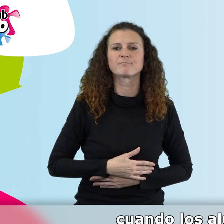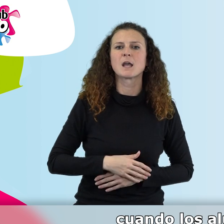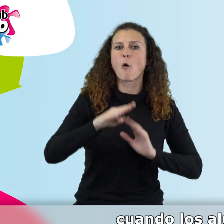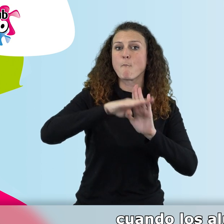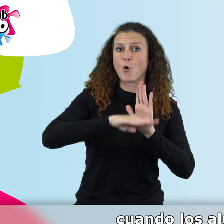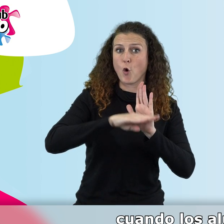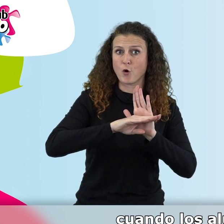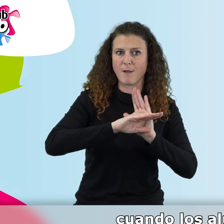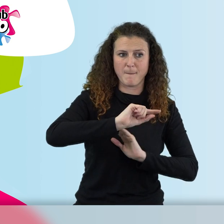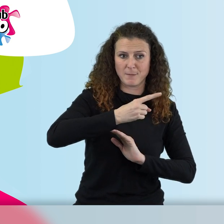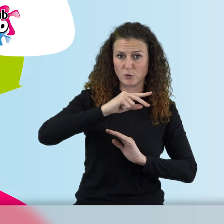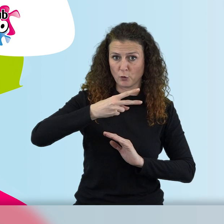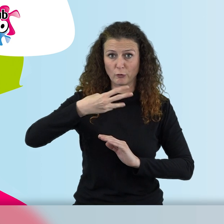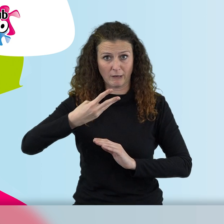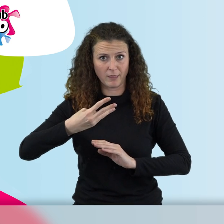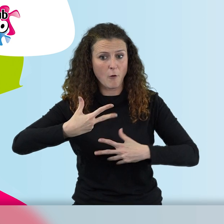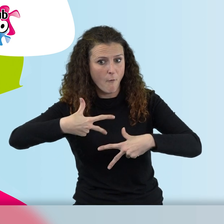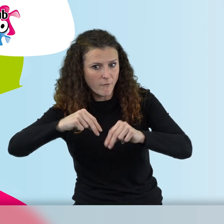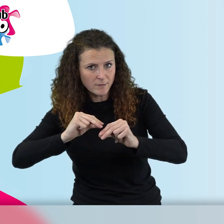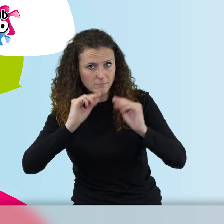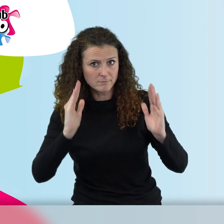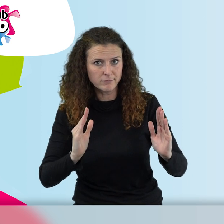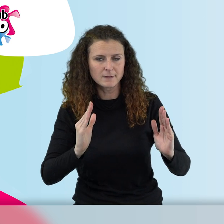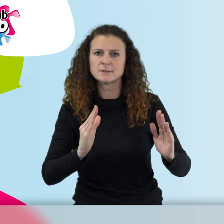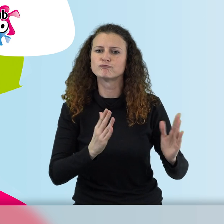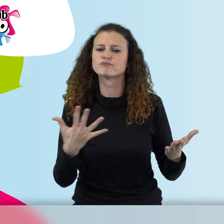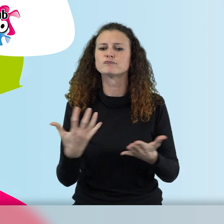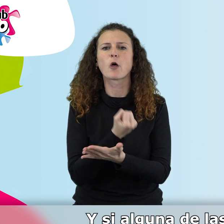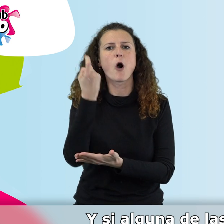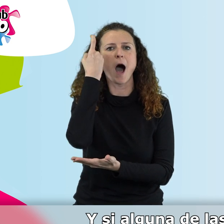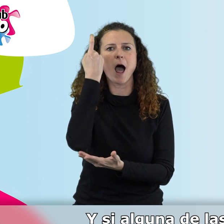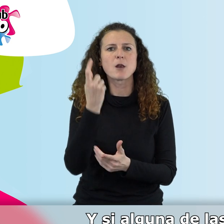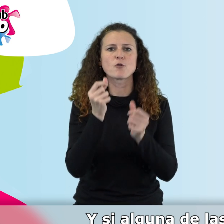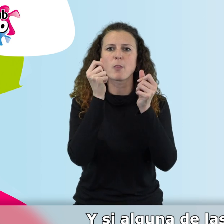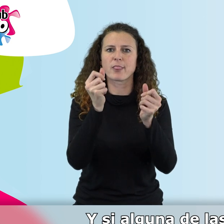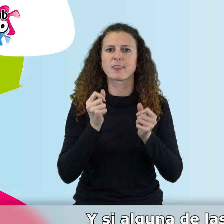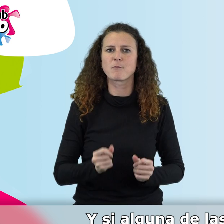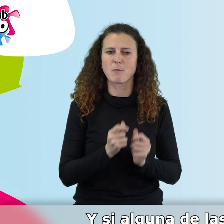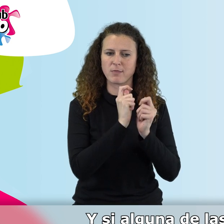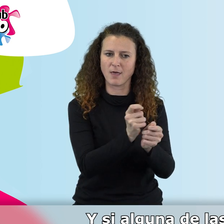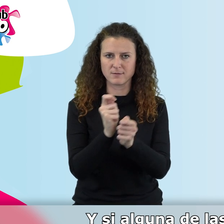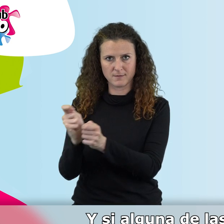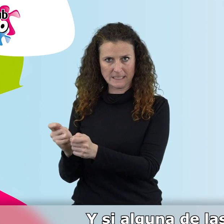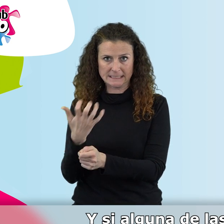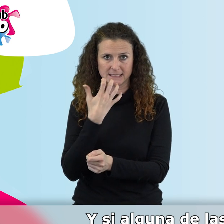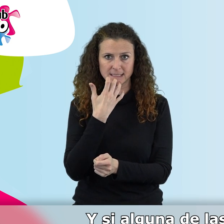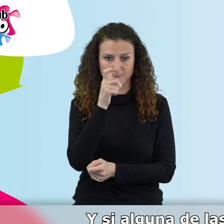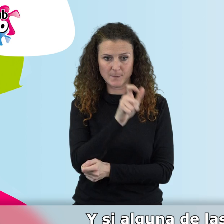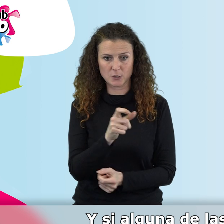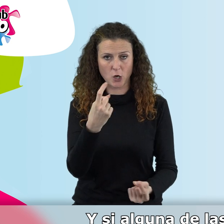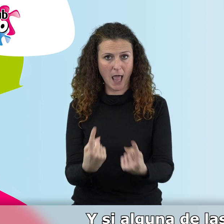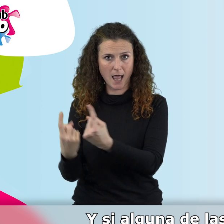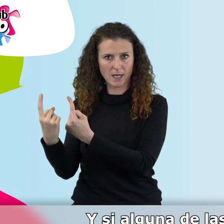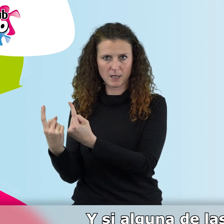alumnos han cursado los tres años, todos ellos reciben un diploma. Y si alguna de las personas que han